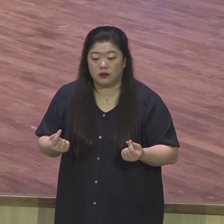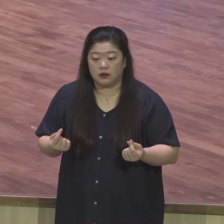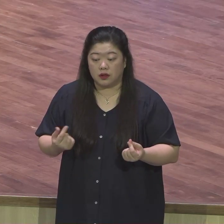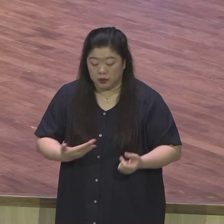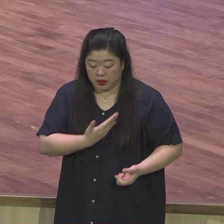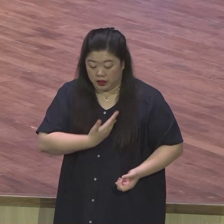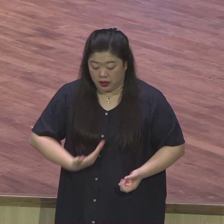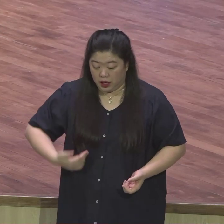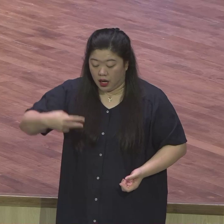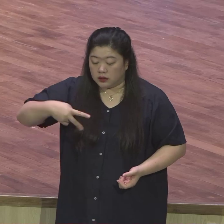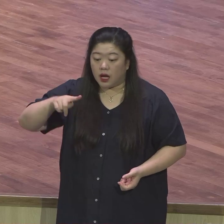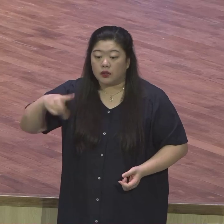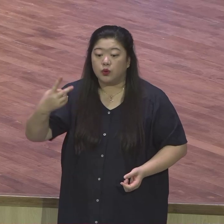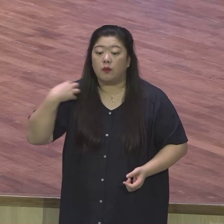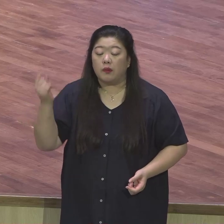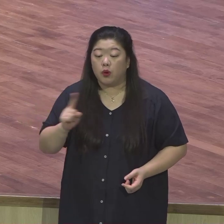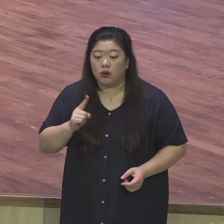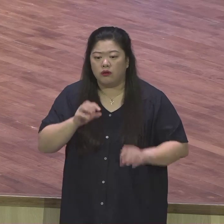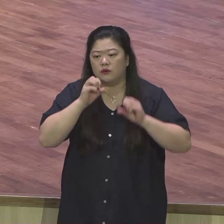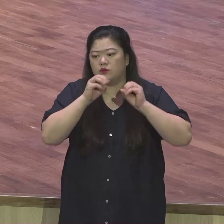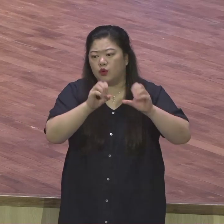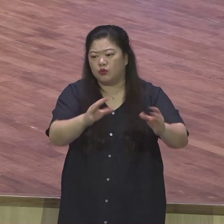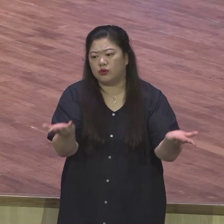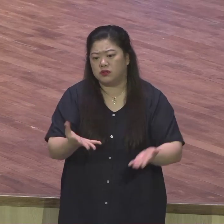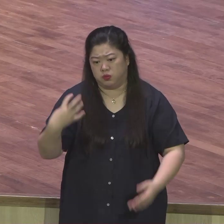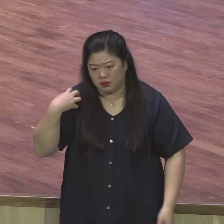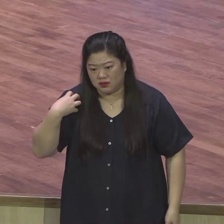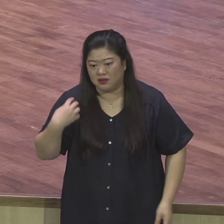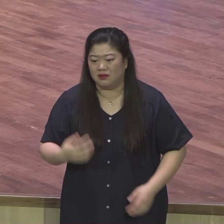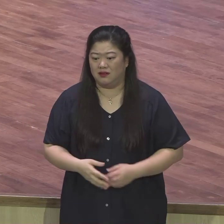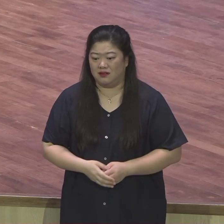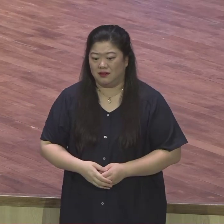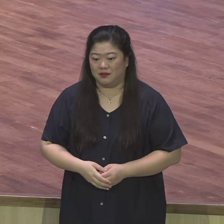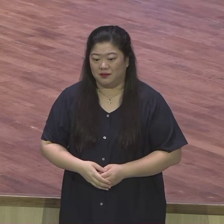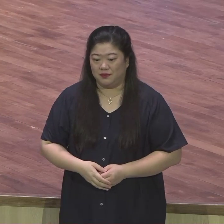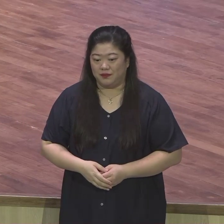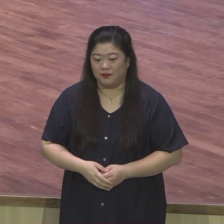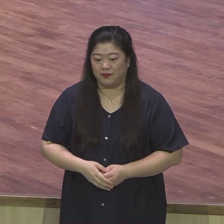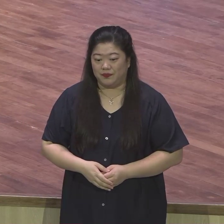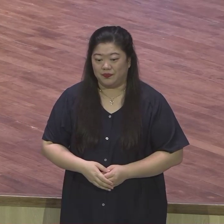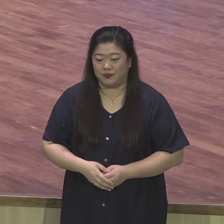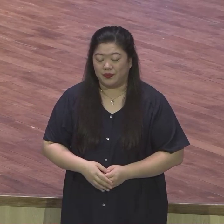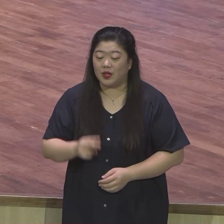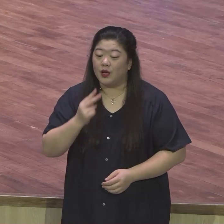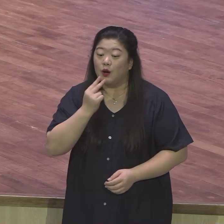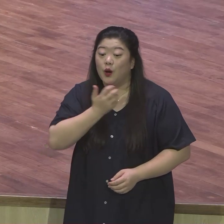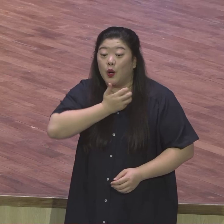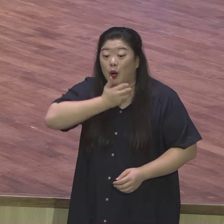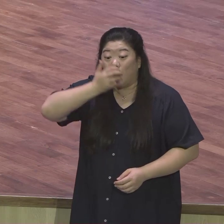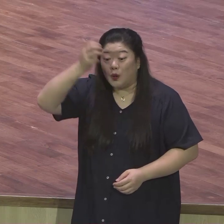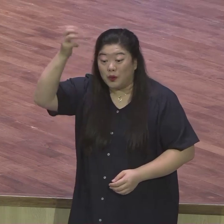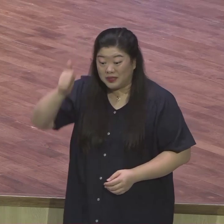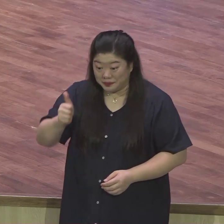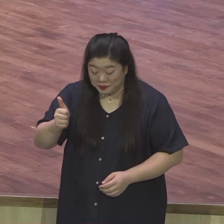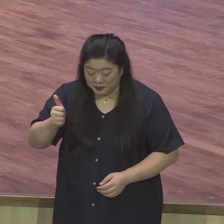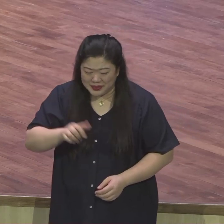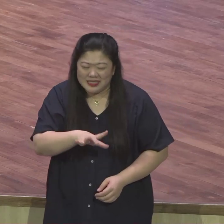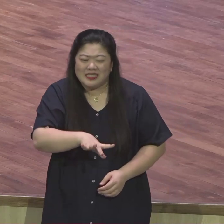야곱의 집안을 구원하는 것에서 끝나는 것이 아니었어요. 당장은 야곱 가족 70명 이었습니다. 야곱 가족